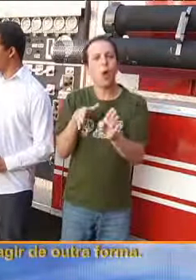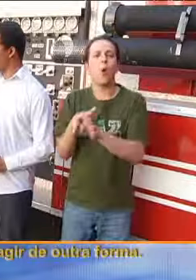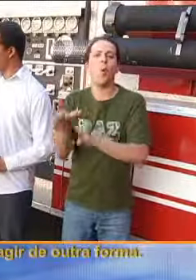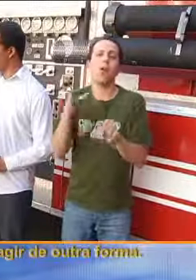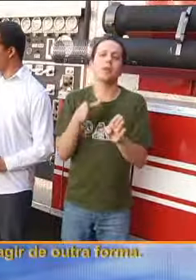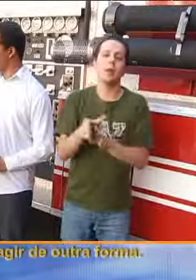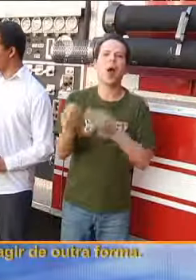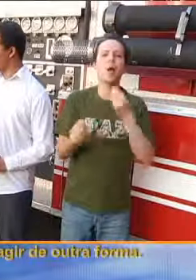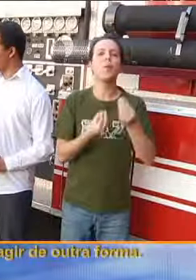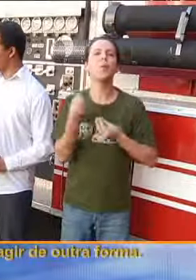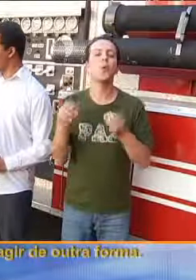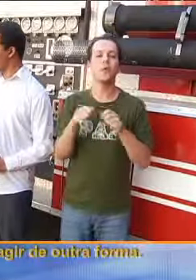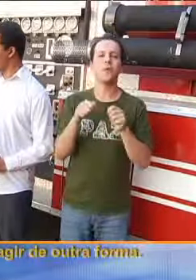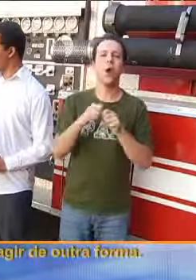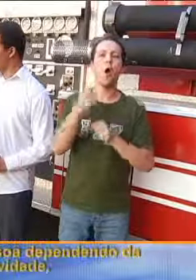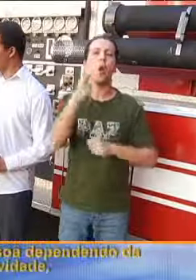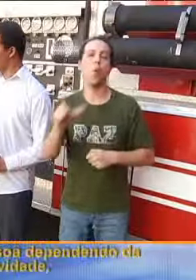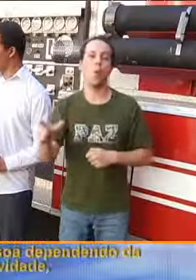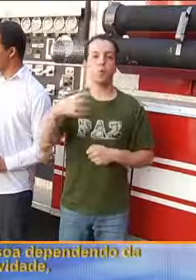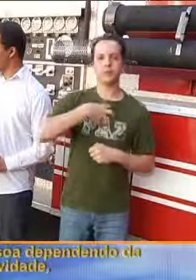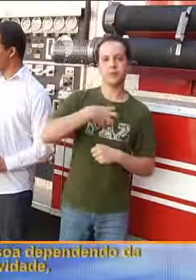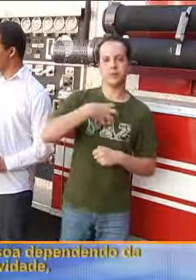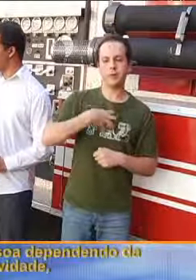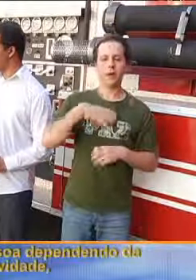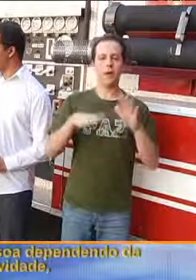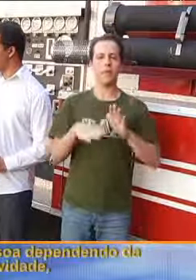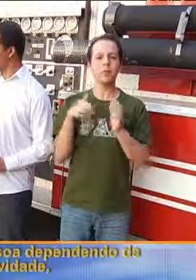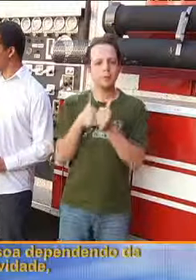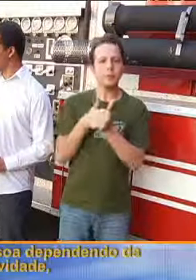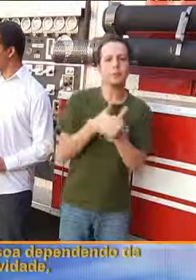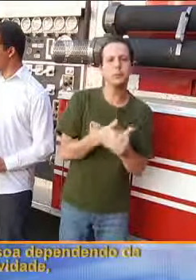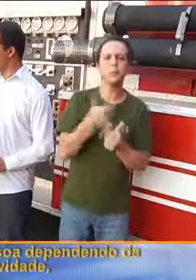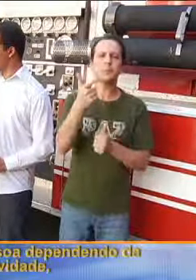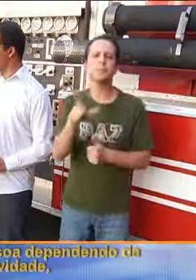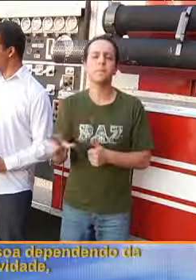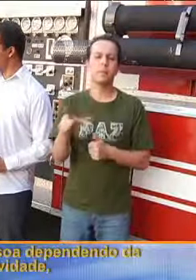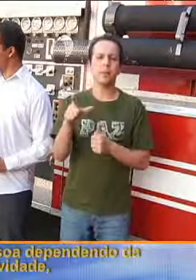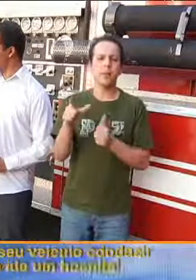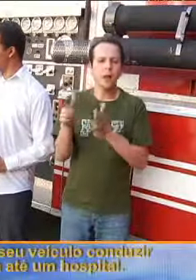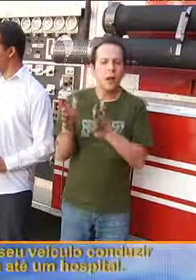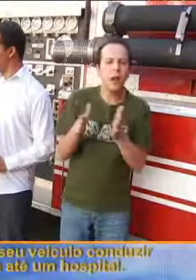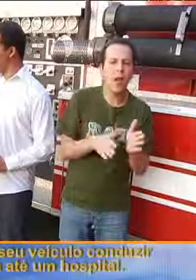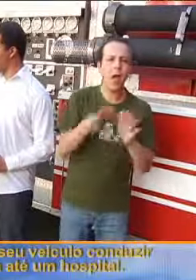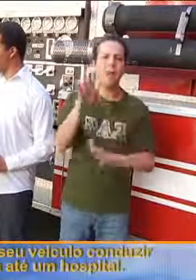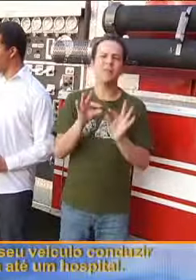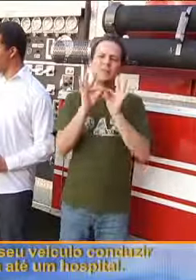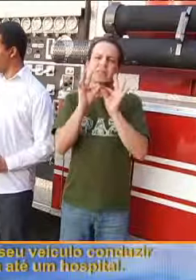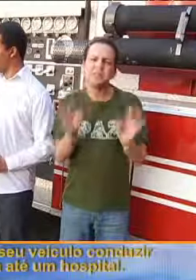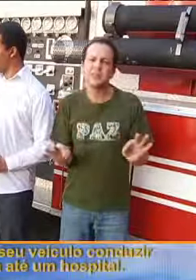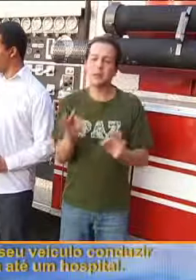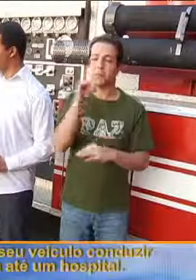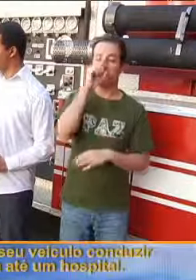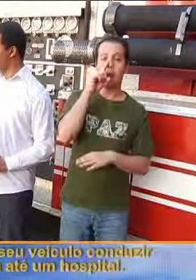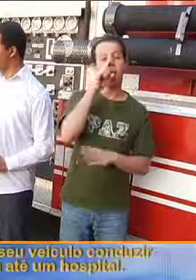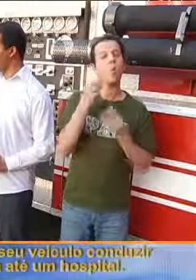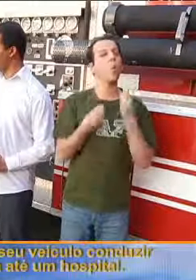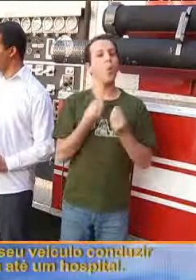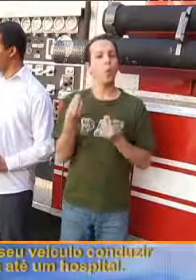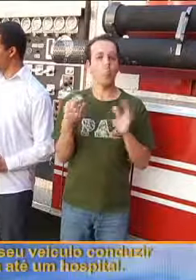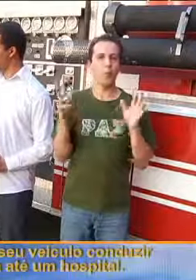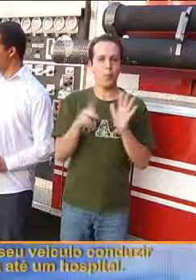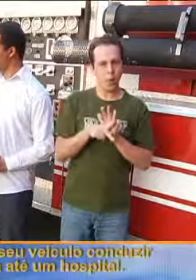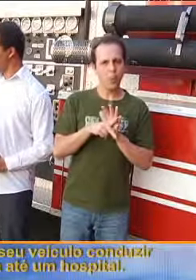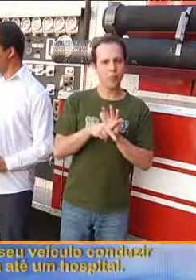orientar a você agir de uma outra forma, conduzir a pessoa, dependendo da gravidade, você mesmo, seu veículo, conduzir aquela